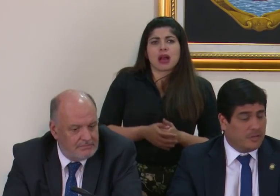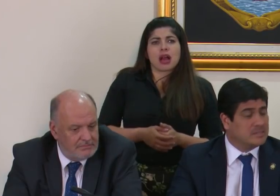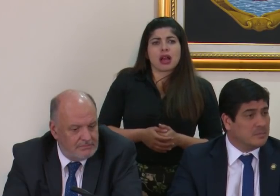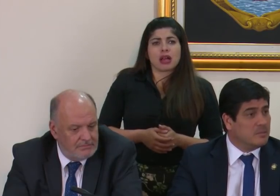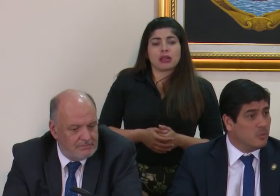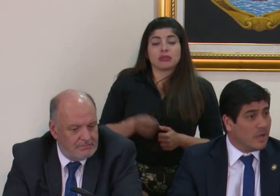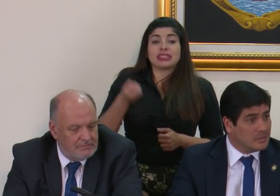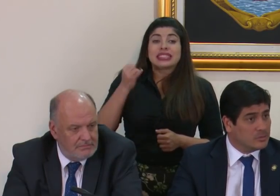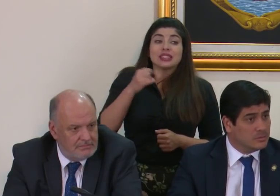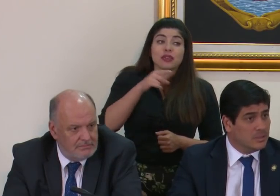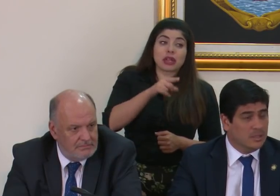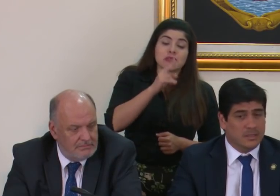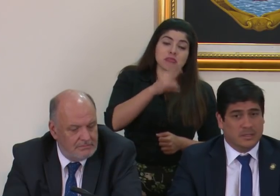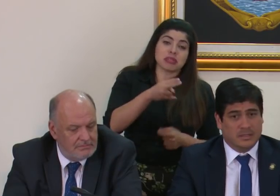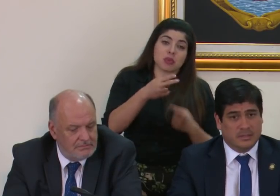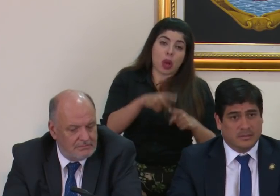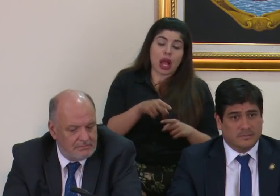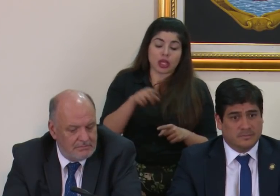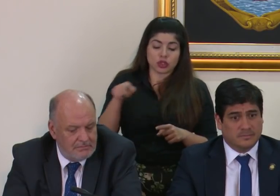si fuera este el mismo caso